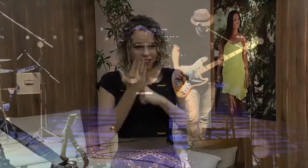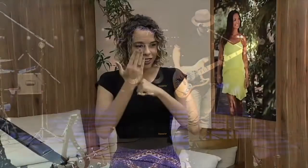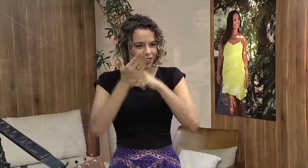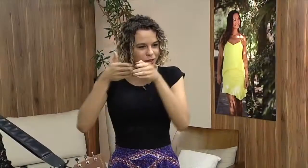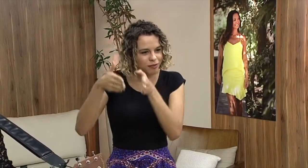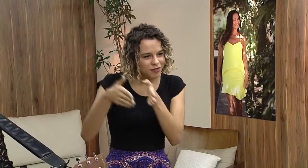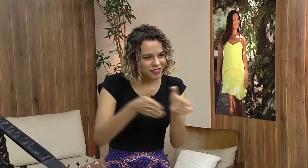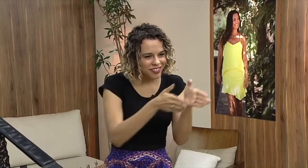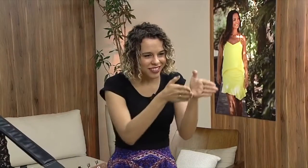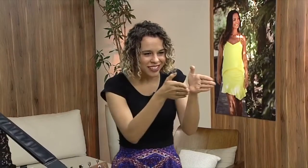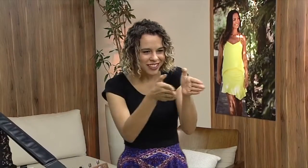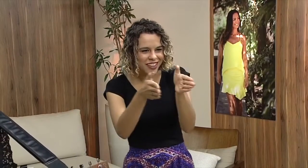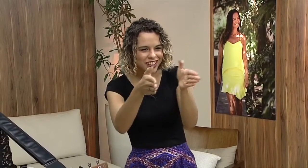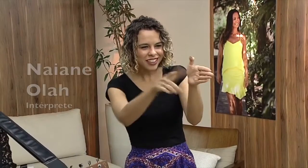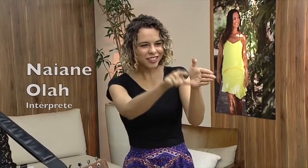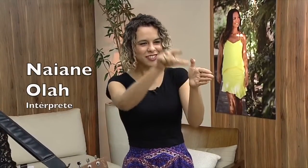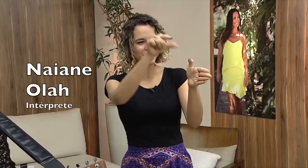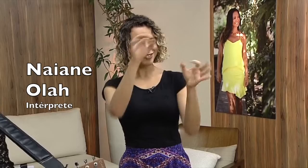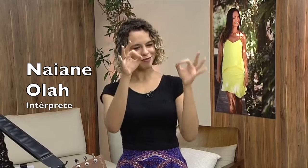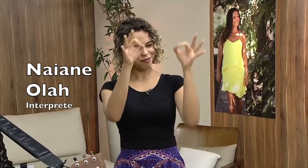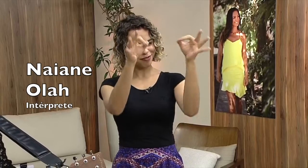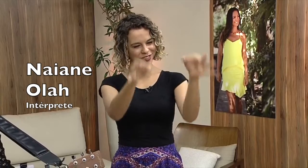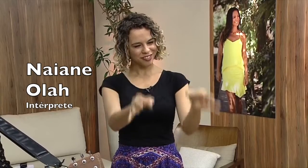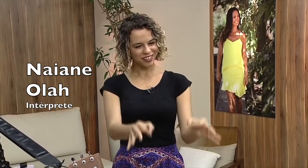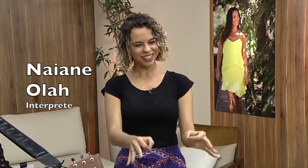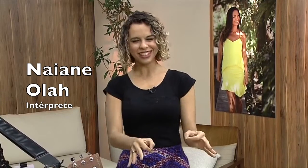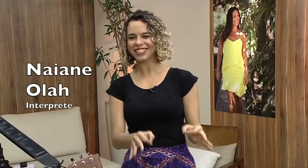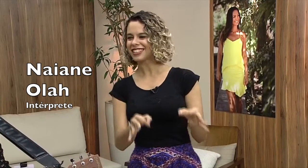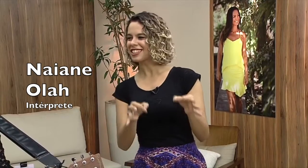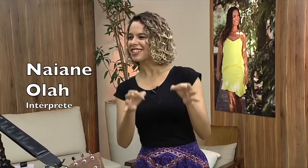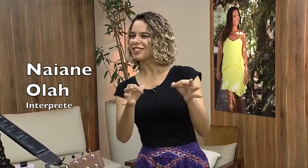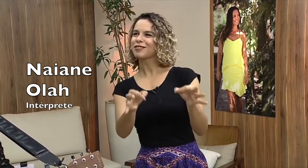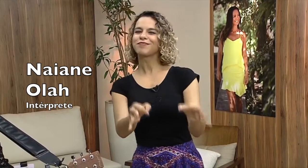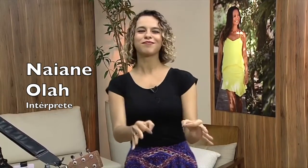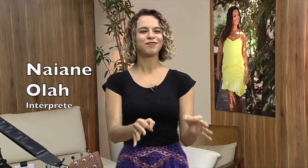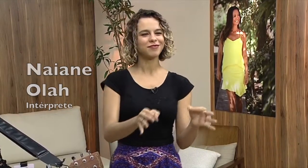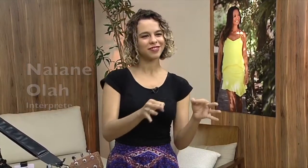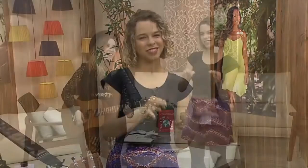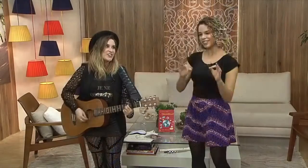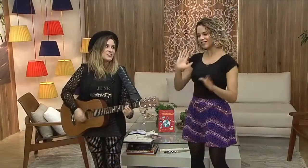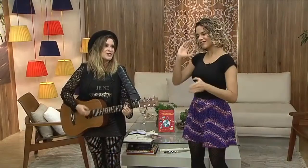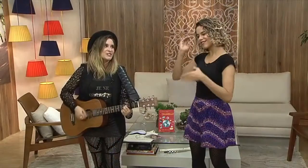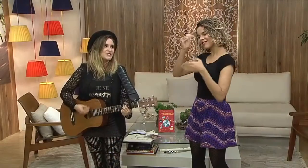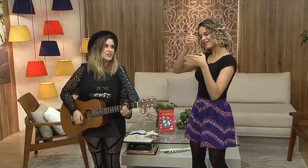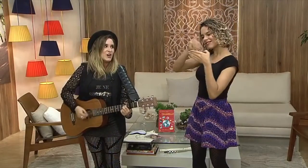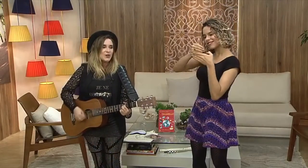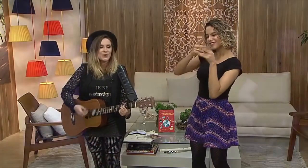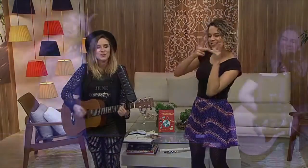caminho certo, a escolha é perfeita E os meus olhos se fecham com toda